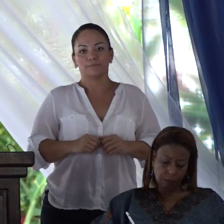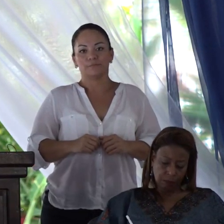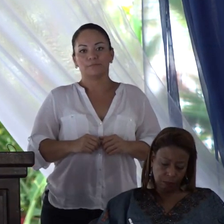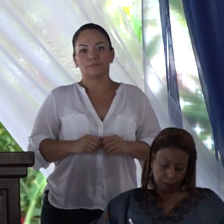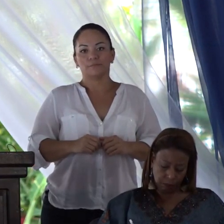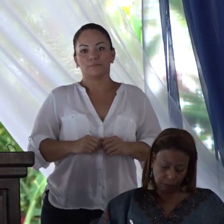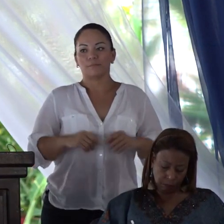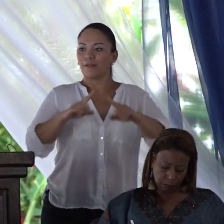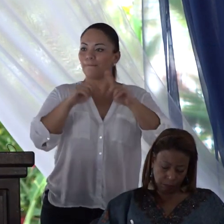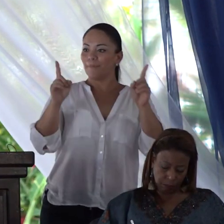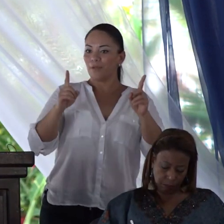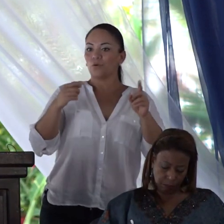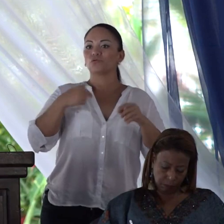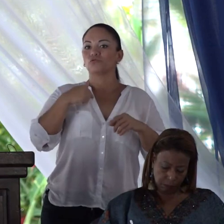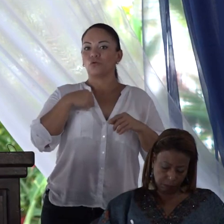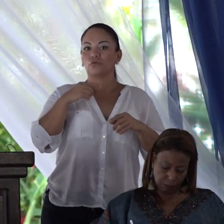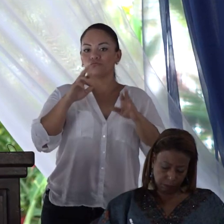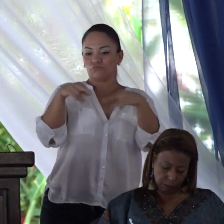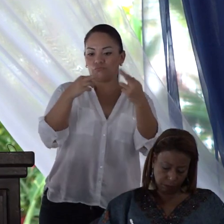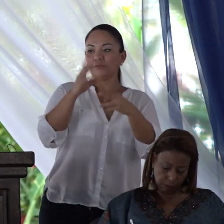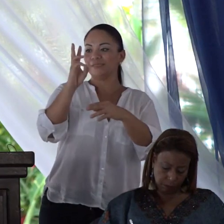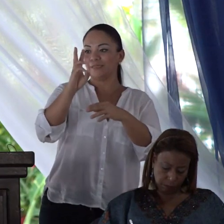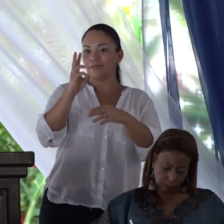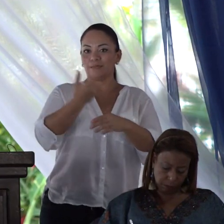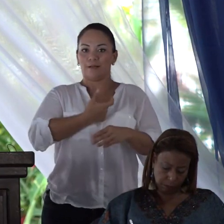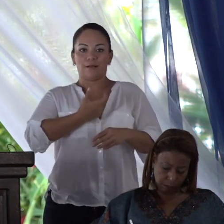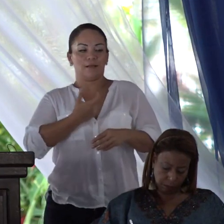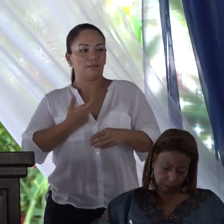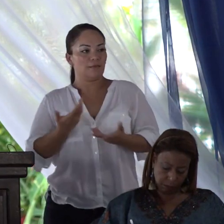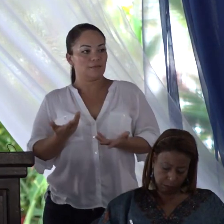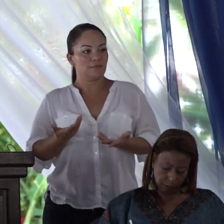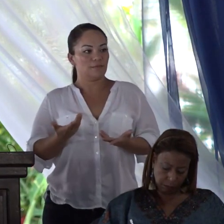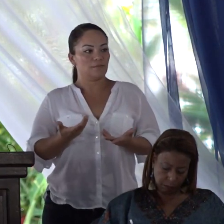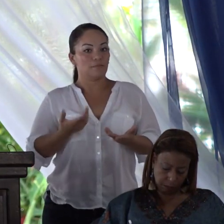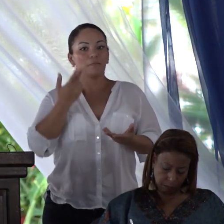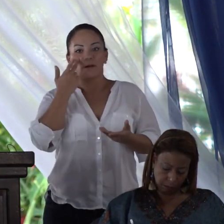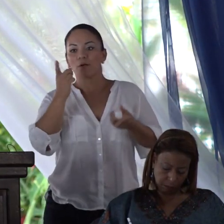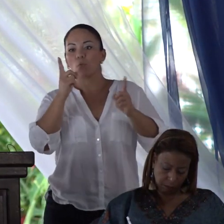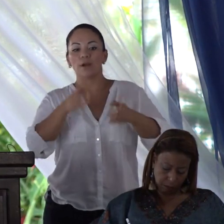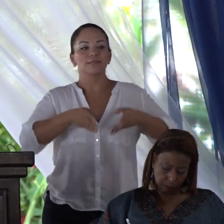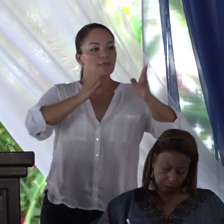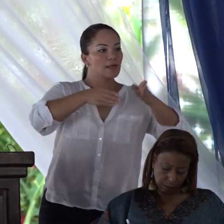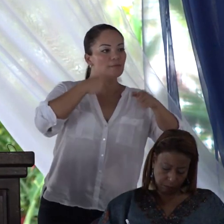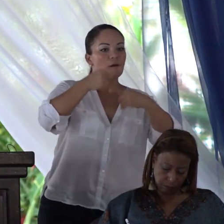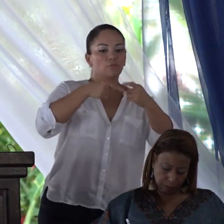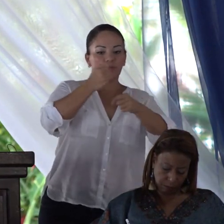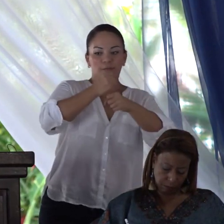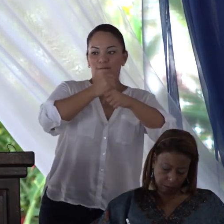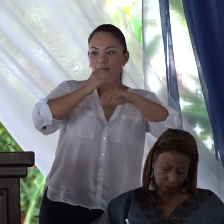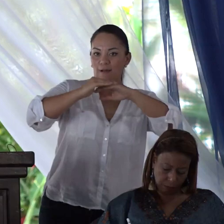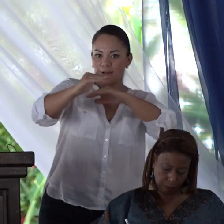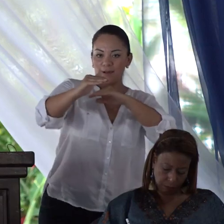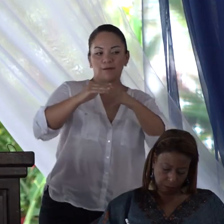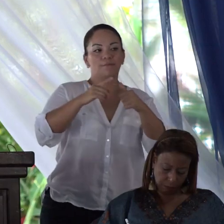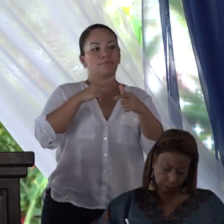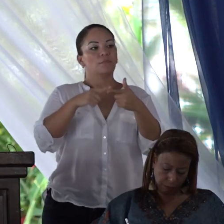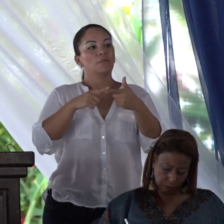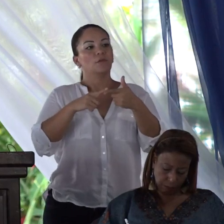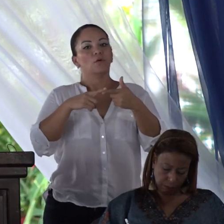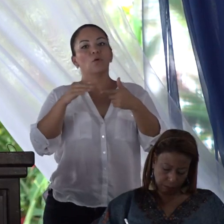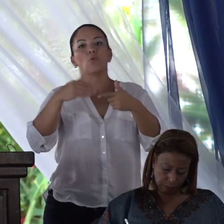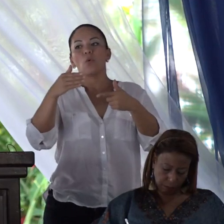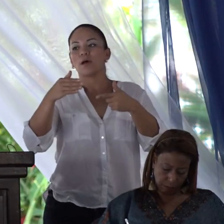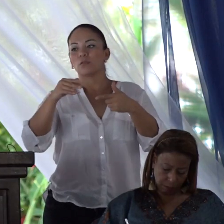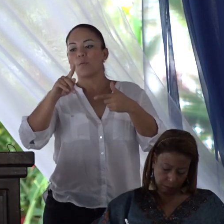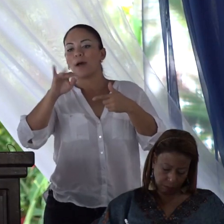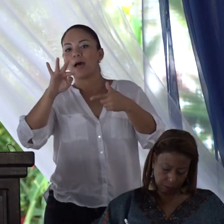Pero reuniones con los seis alcaldes. ¿Qué días vamos a pavimentar? ¿Cuándo le pasamos los patios del